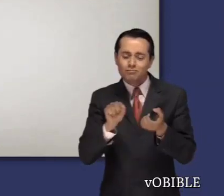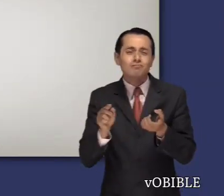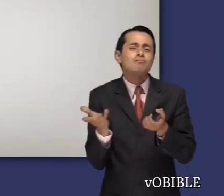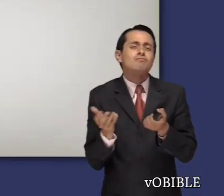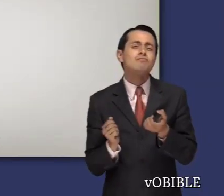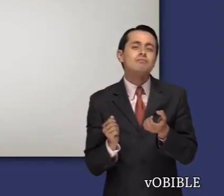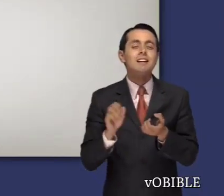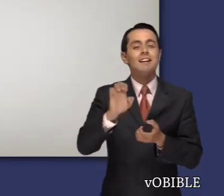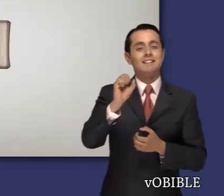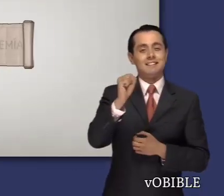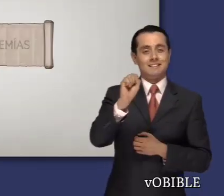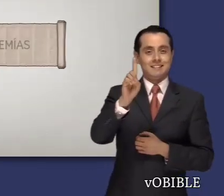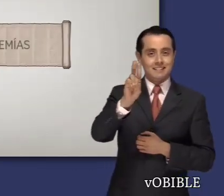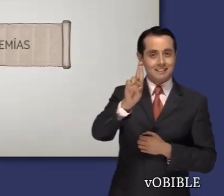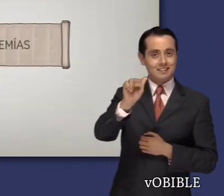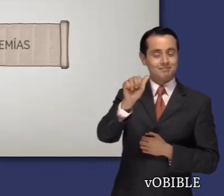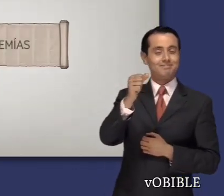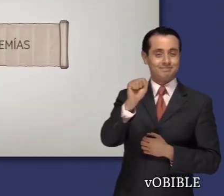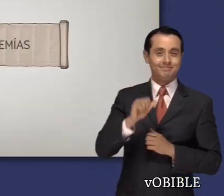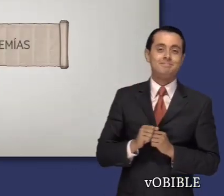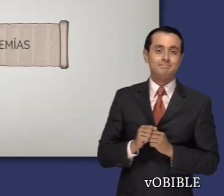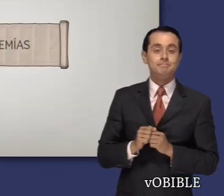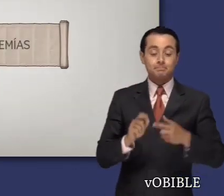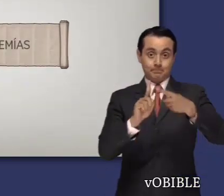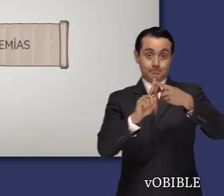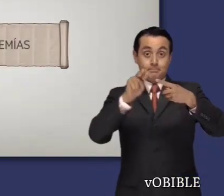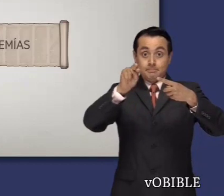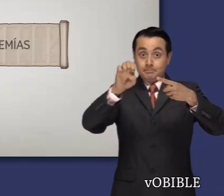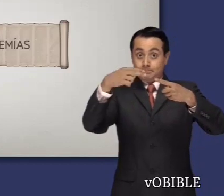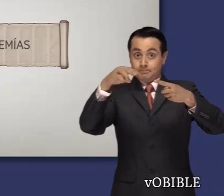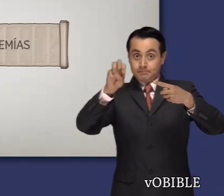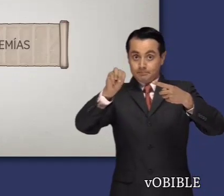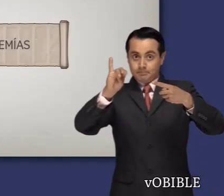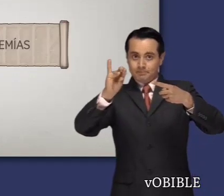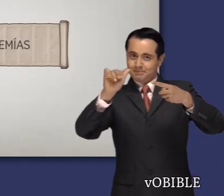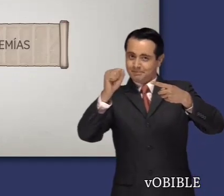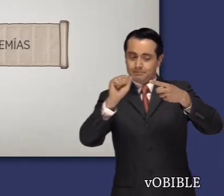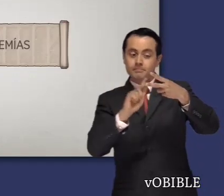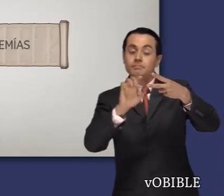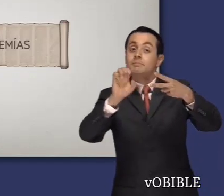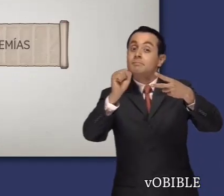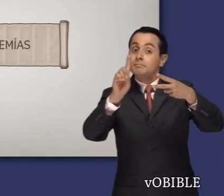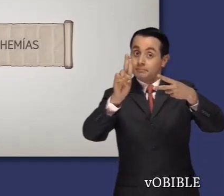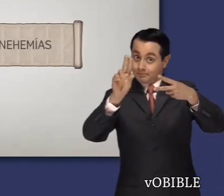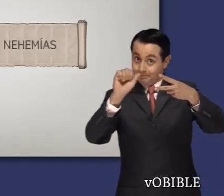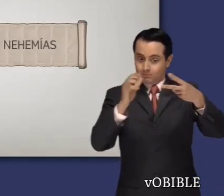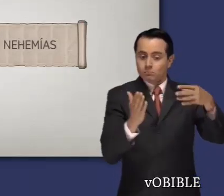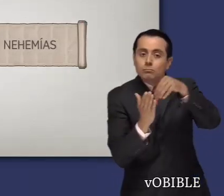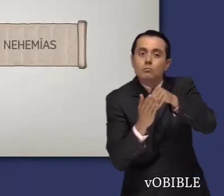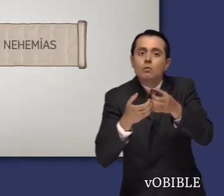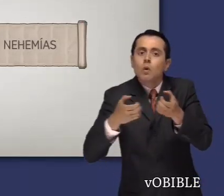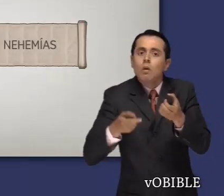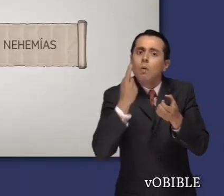¿Sabía que los libros de Esdras y Nehemias formaban un solo rollo? El rollo se dividió más tarde en los dos libros que